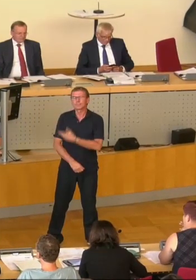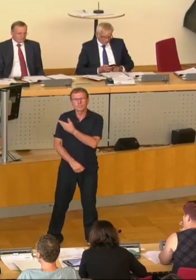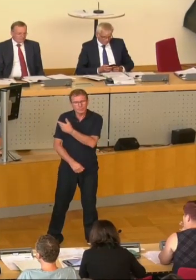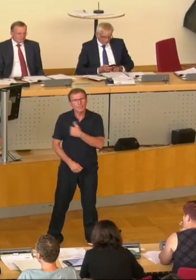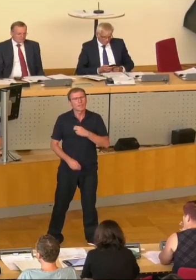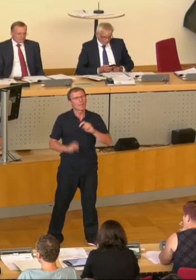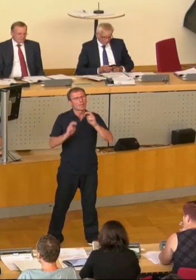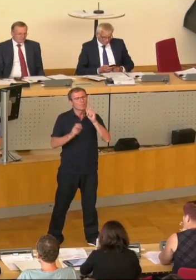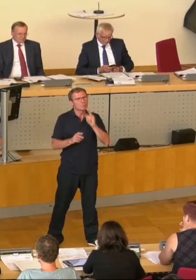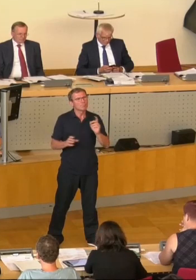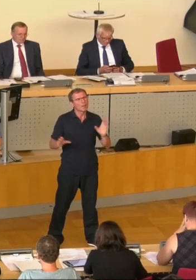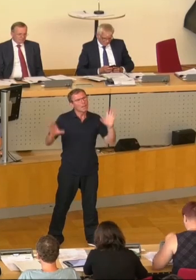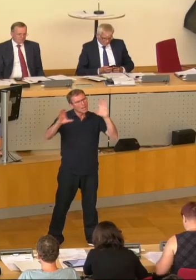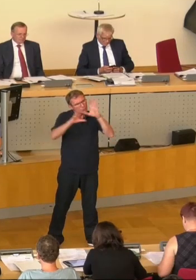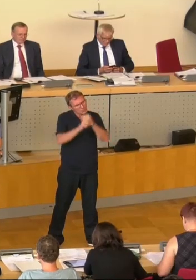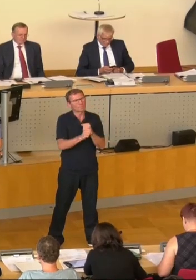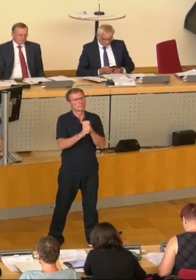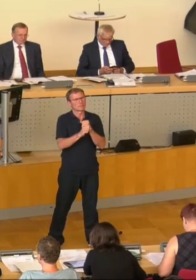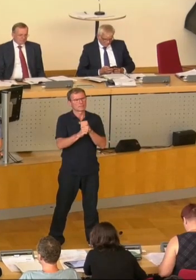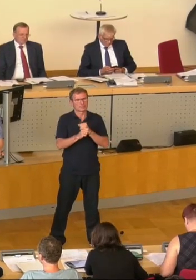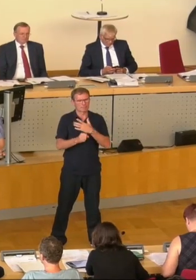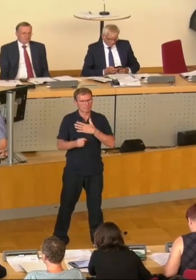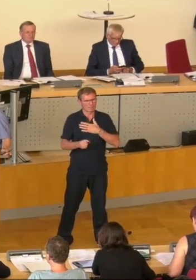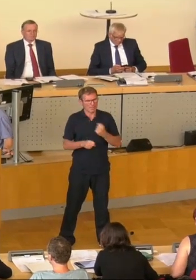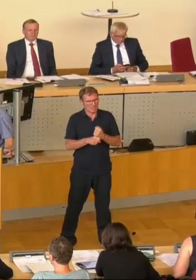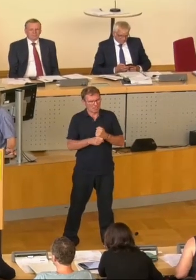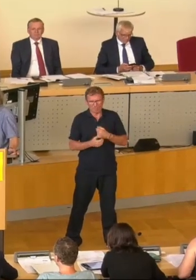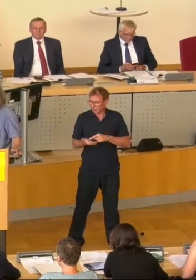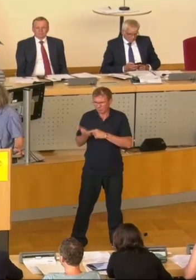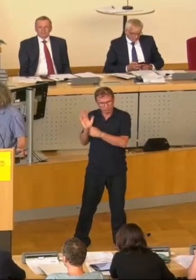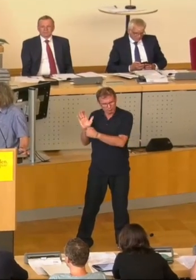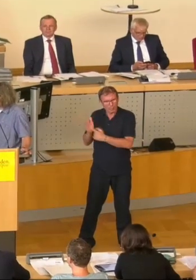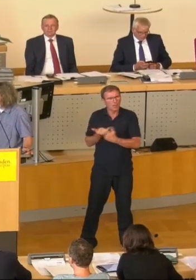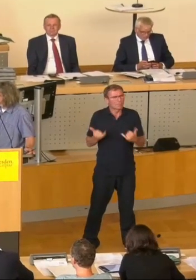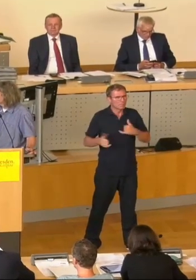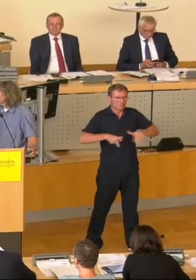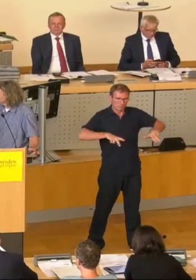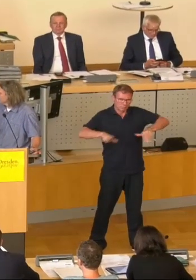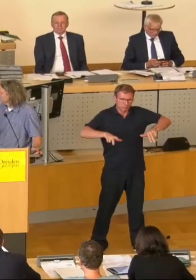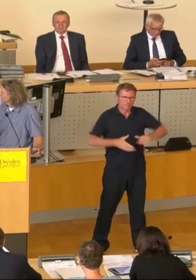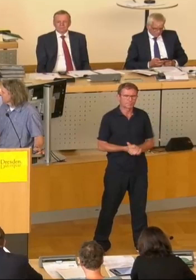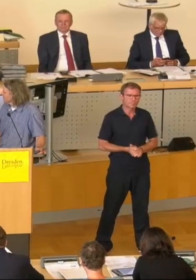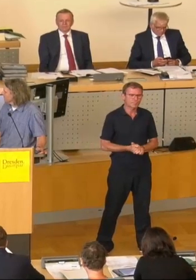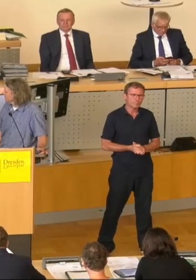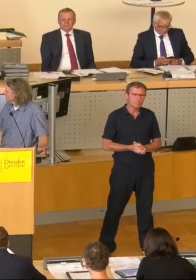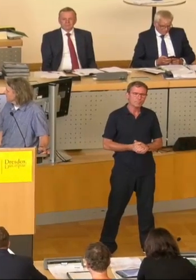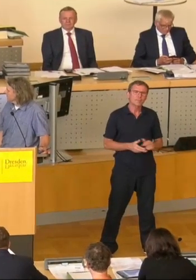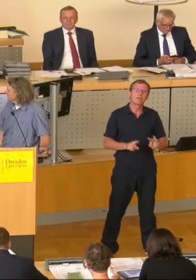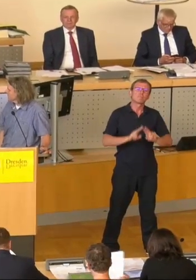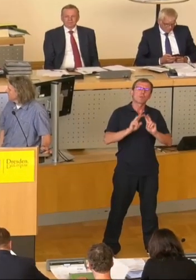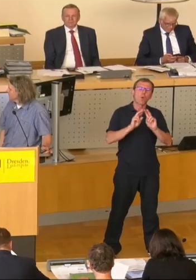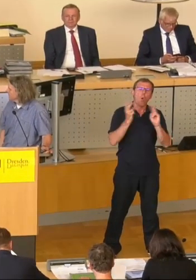versuche mal zusammenzufassen, was wir machen und wie wir das handhaben. Der Erhalt des ökologischen